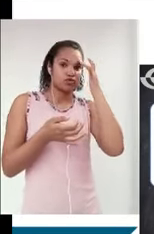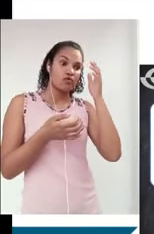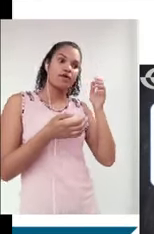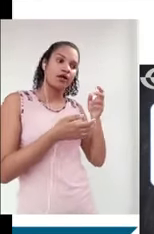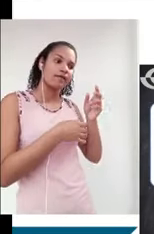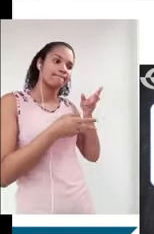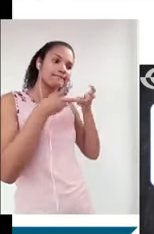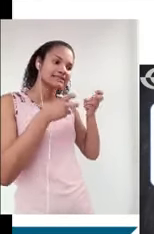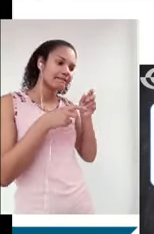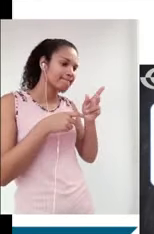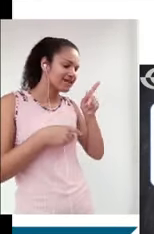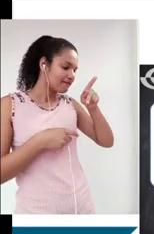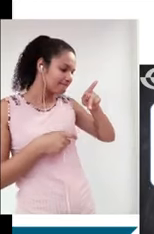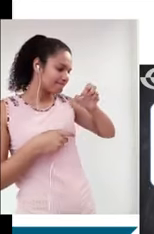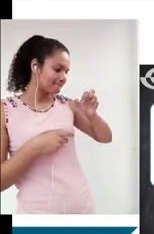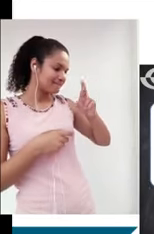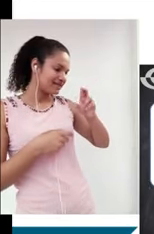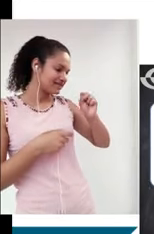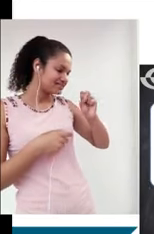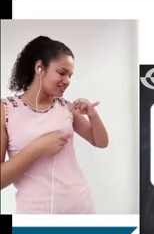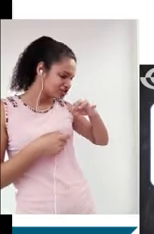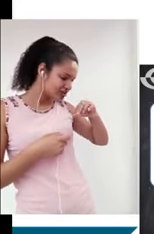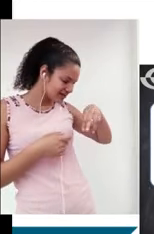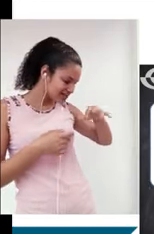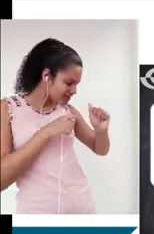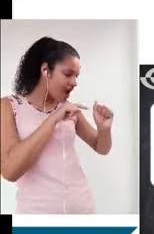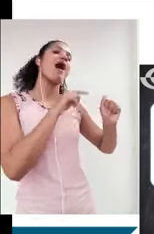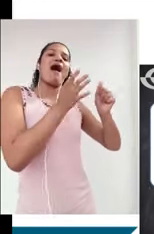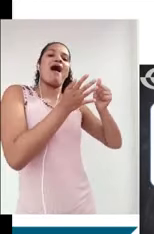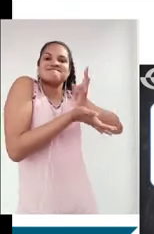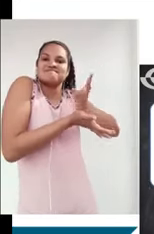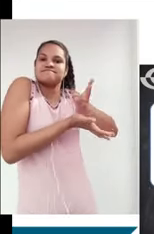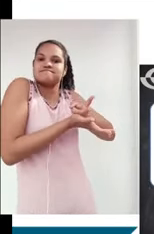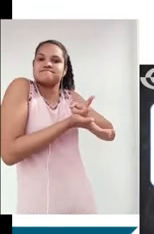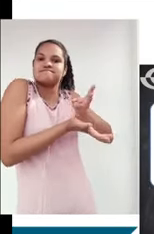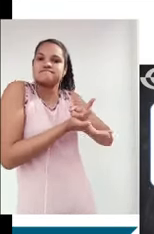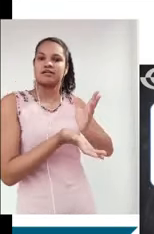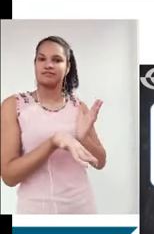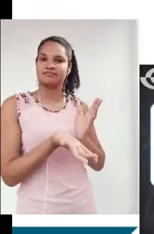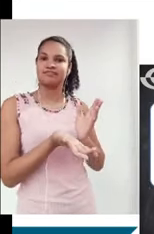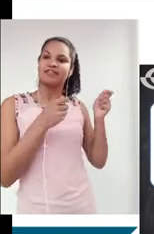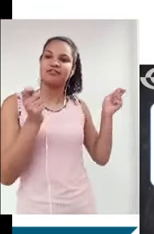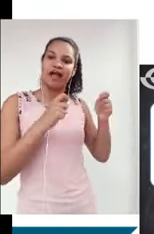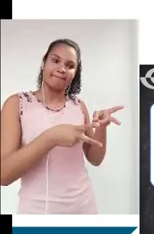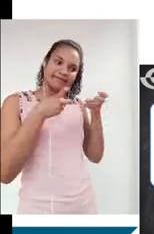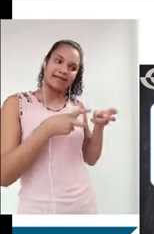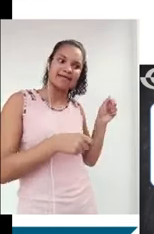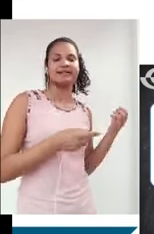persistência da violência contra a mulher deveria falar desse período histórico também em que esse grupo social era marcado por esse tipo de violência.